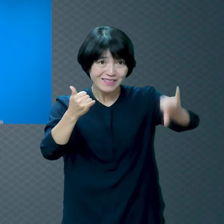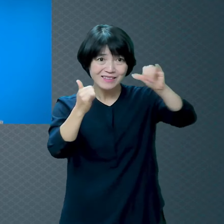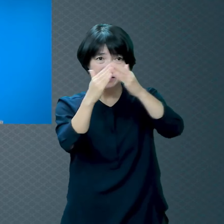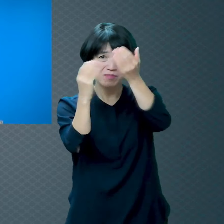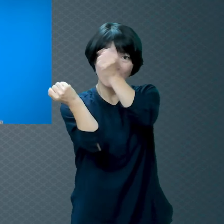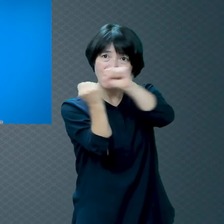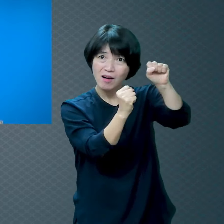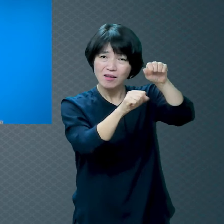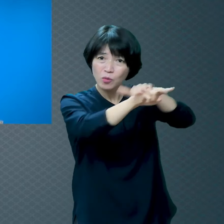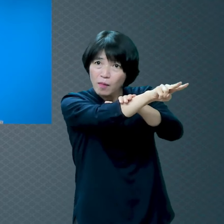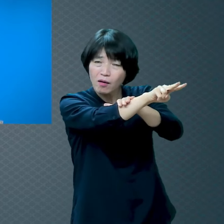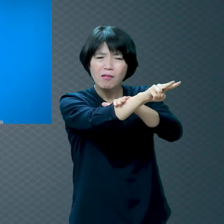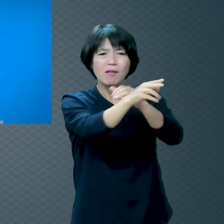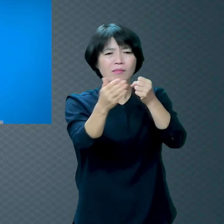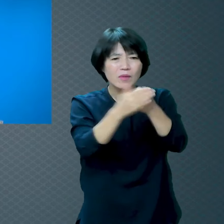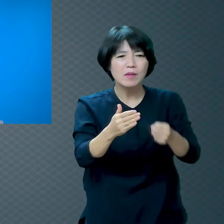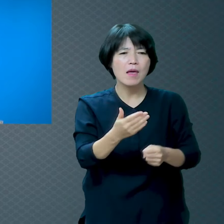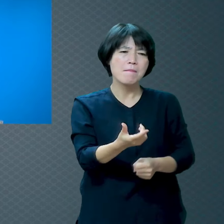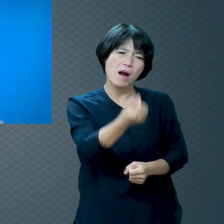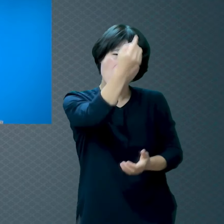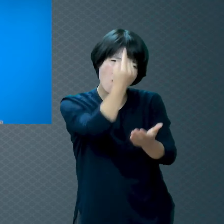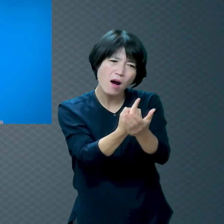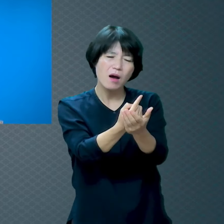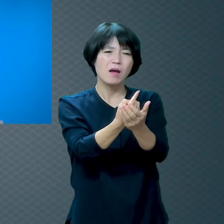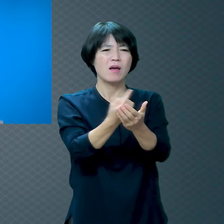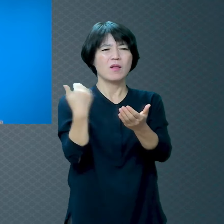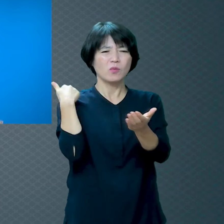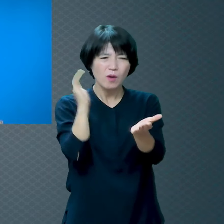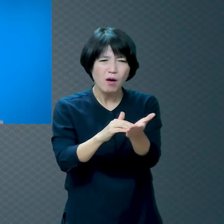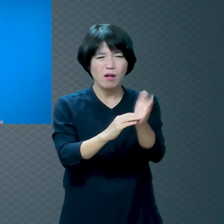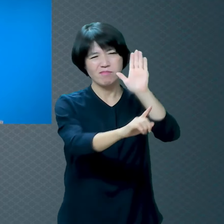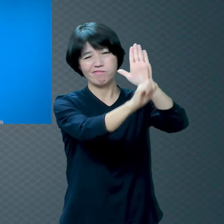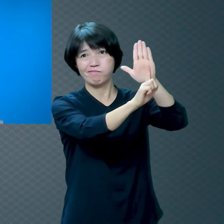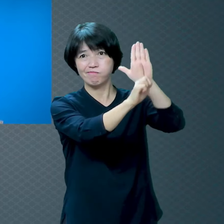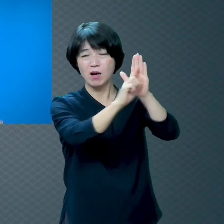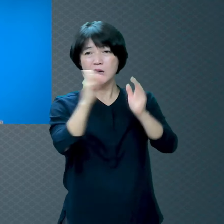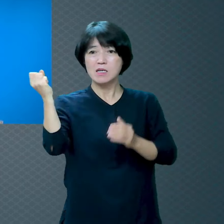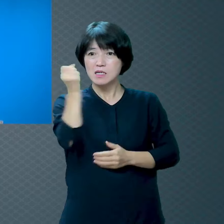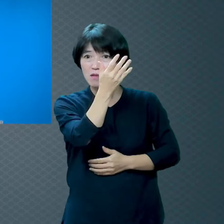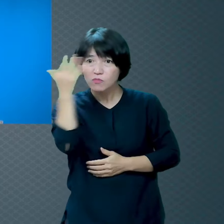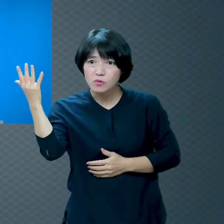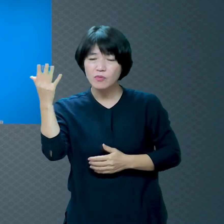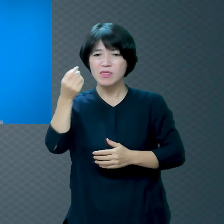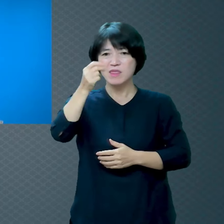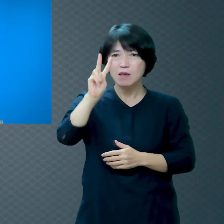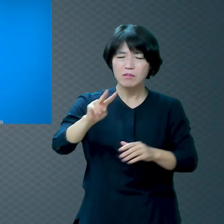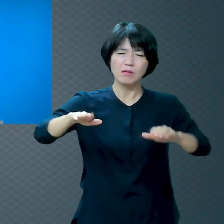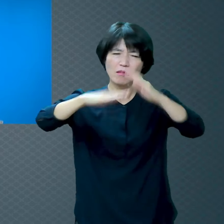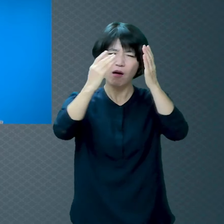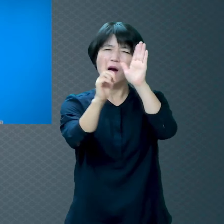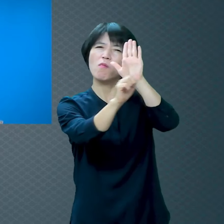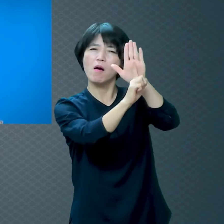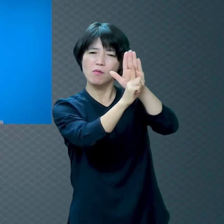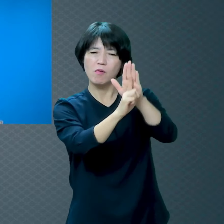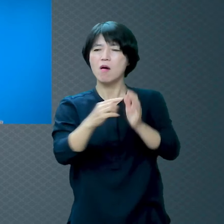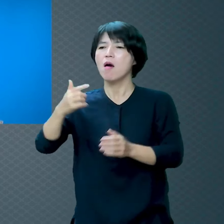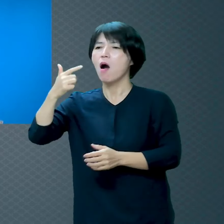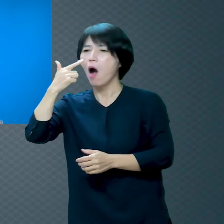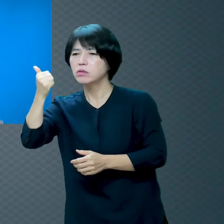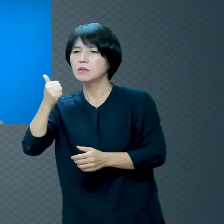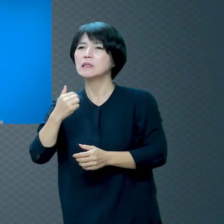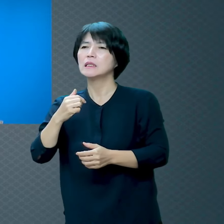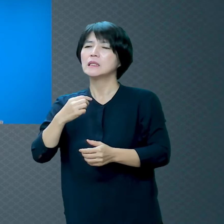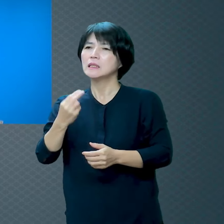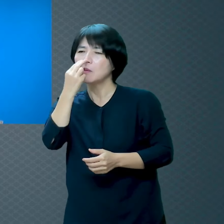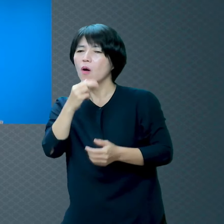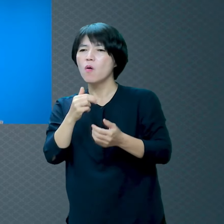걱정하지 마라 네 죄 증거 다 용서한다 아버지 위독하다 돌아오기만 해라